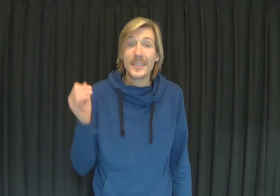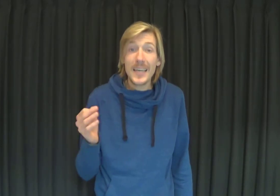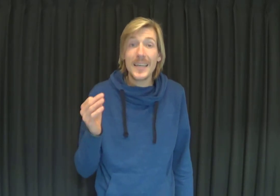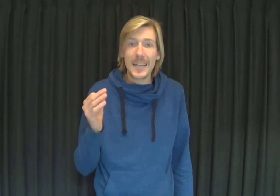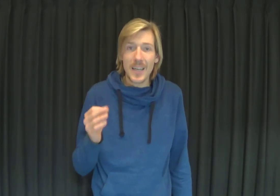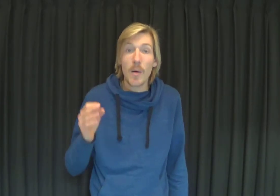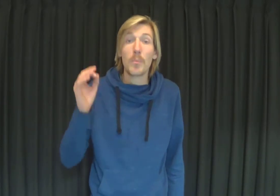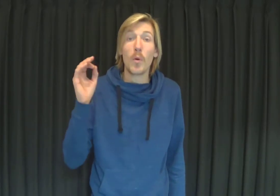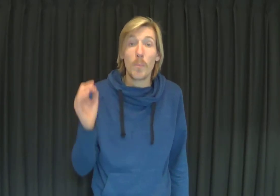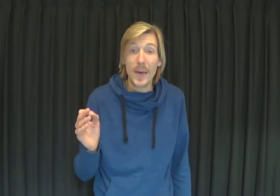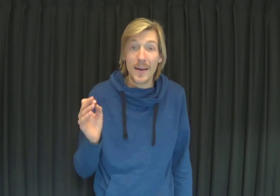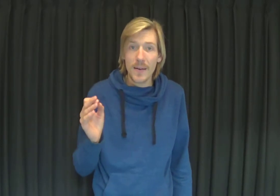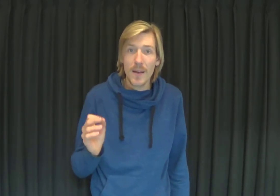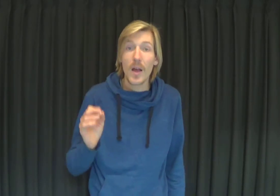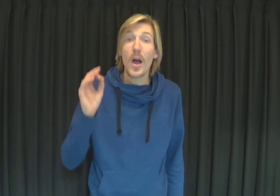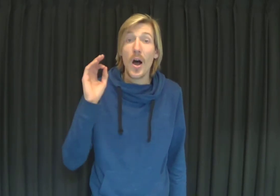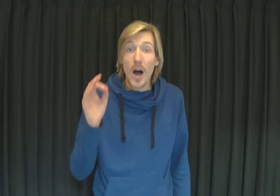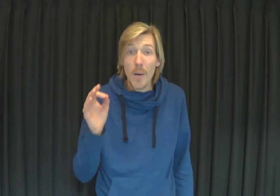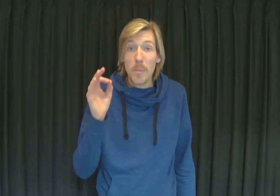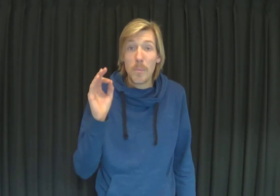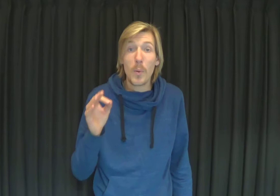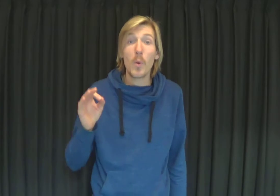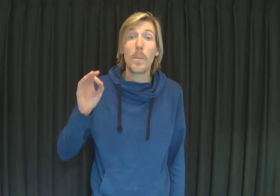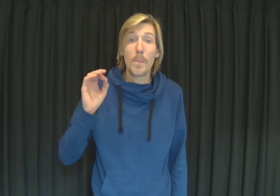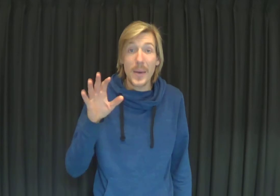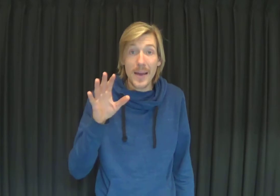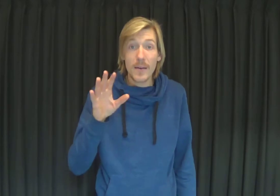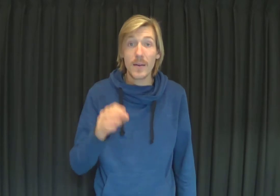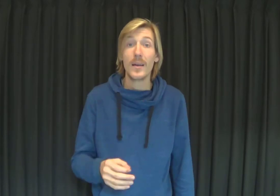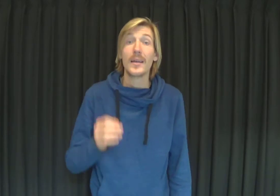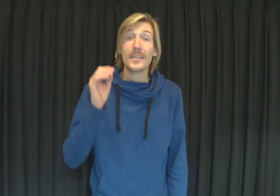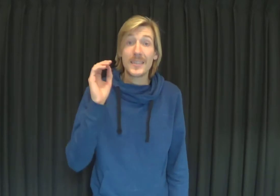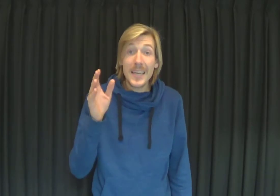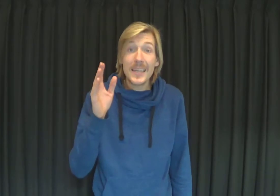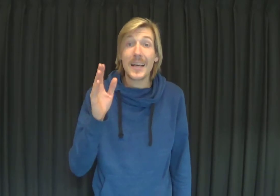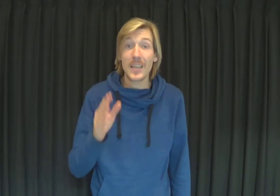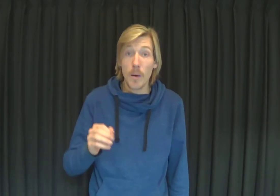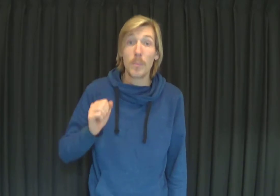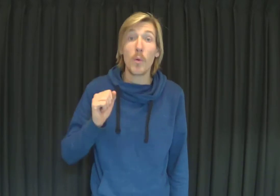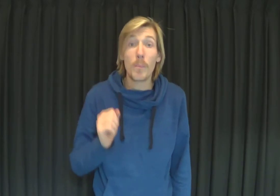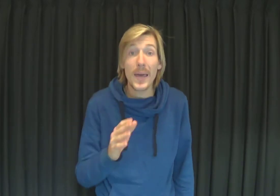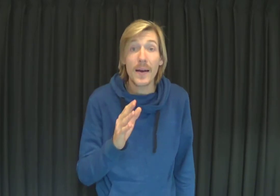sinaasappel, Spoiler. Apolger, sinaas apolger,